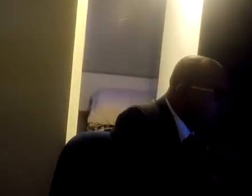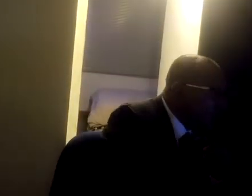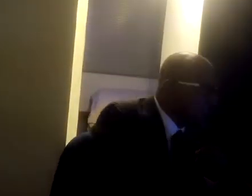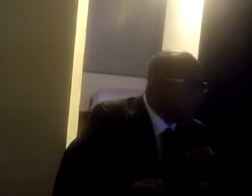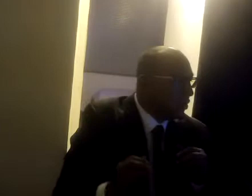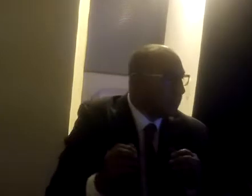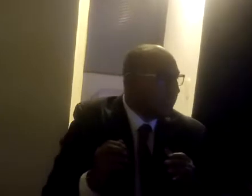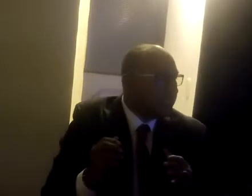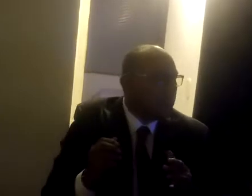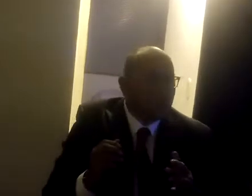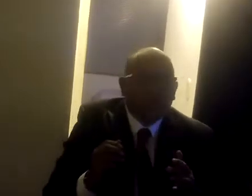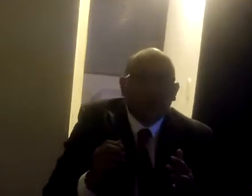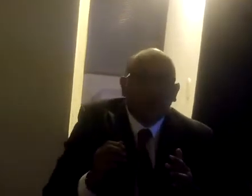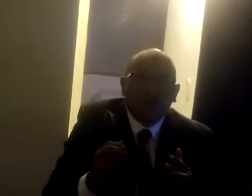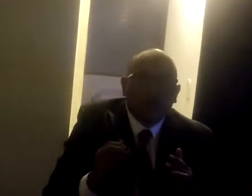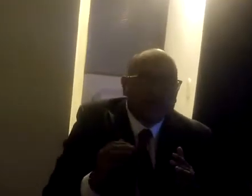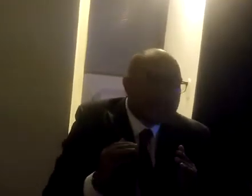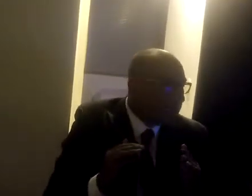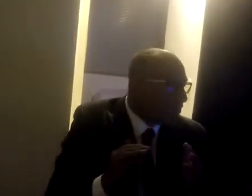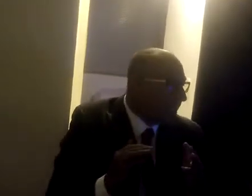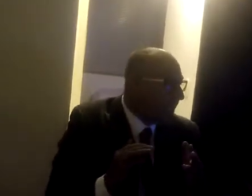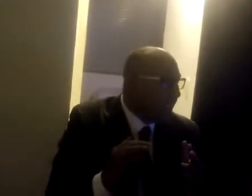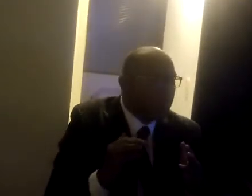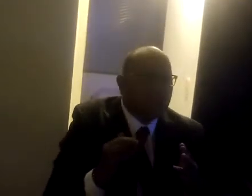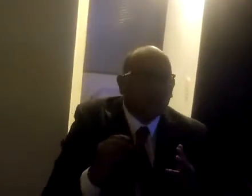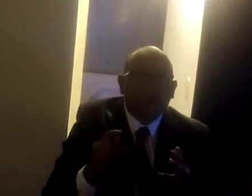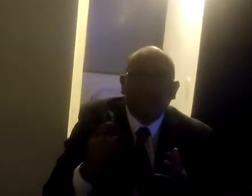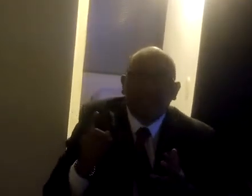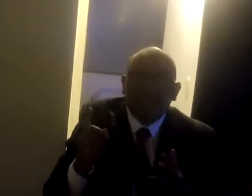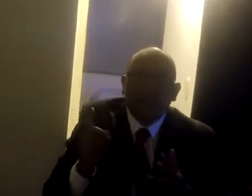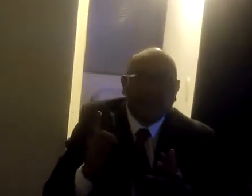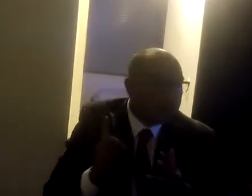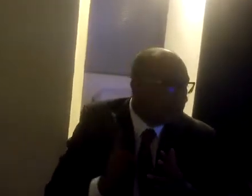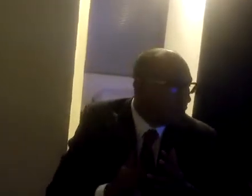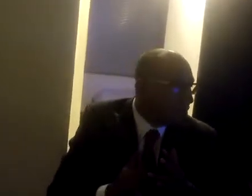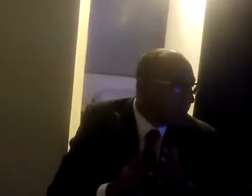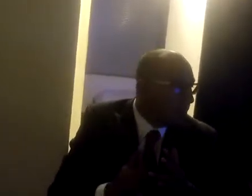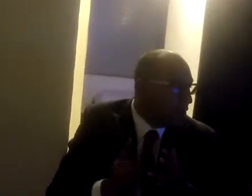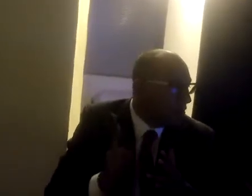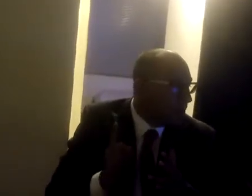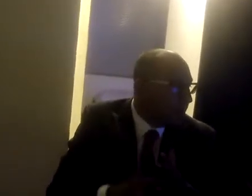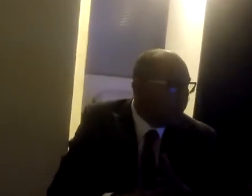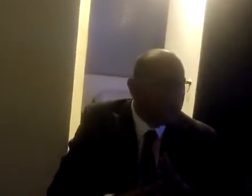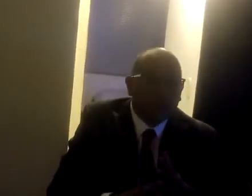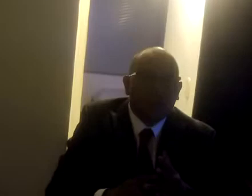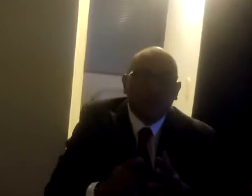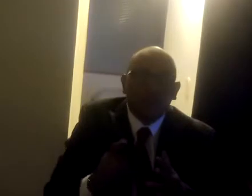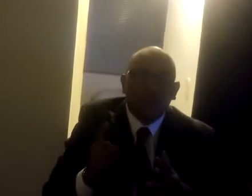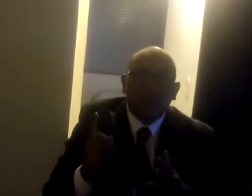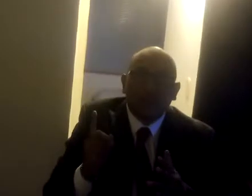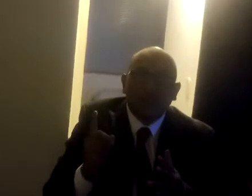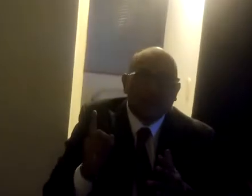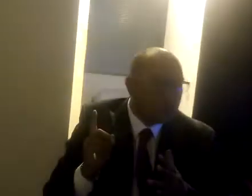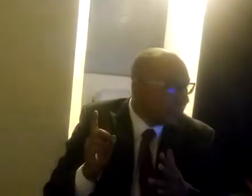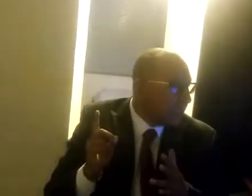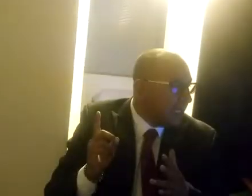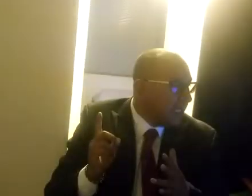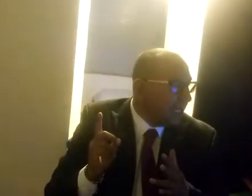Dentro de los grandes logros de la Unión Europea tenemos que la lucha contra la discriminación de todo tipo de fomento en la circulación de personas, la